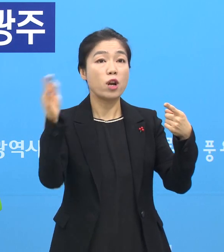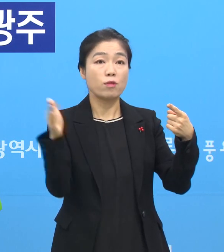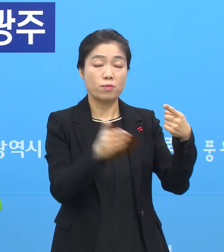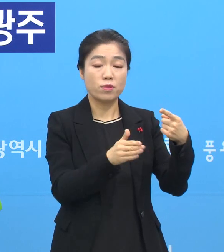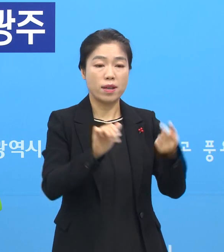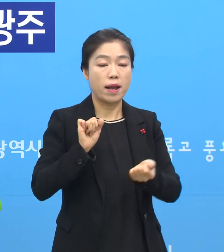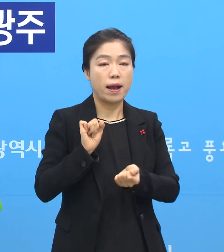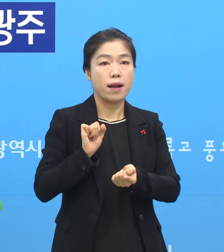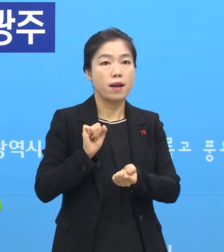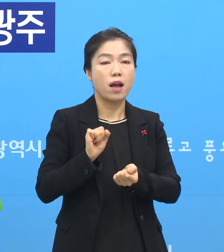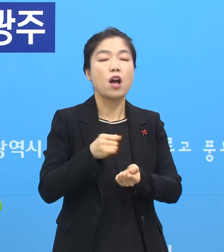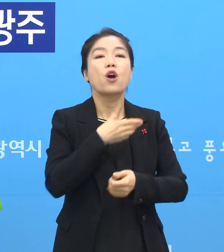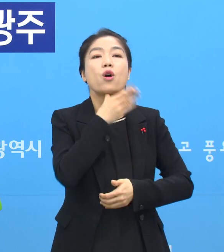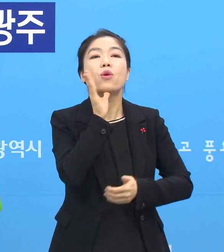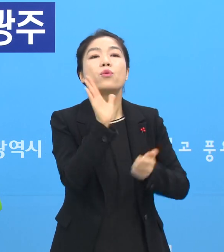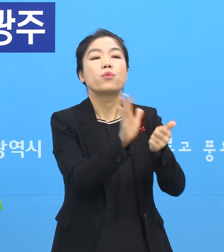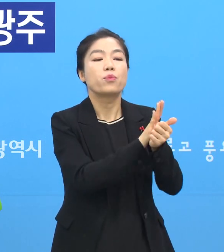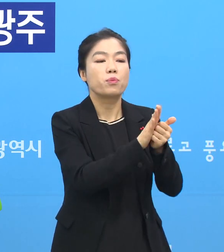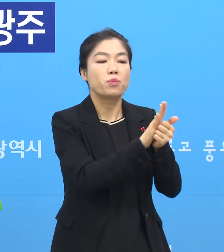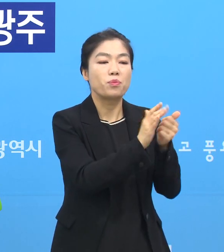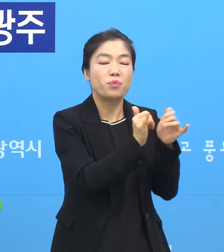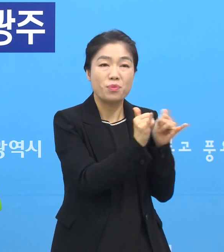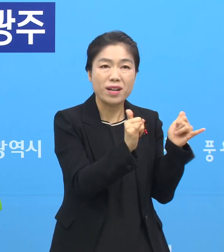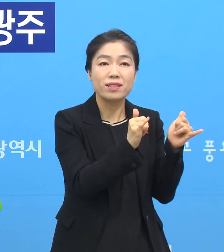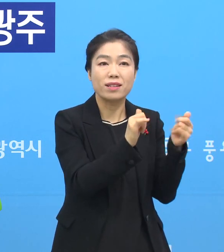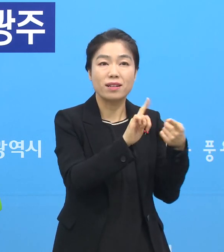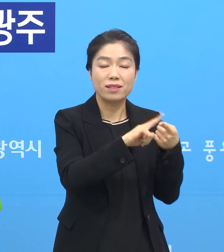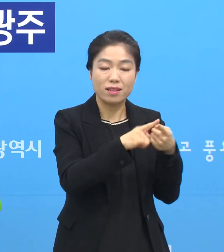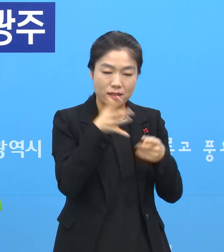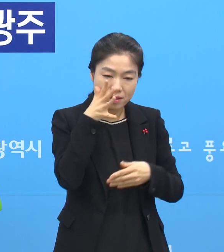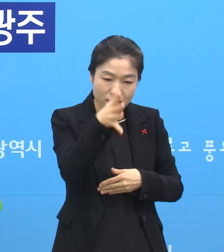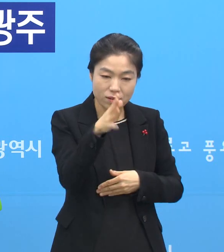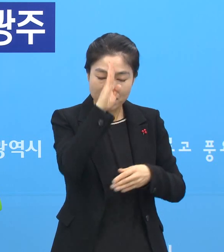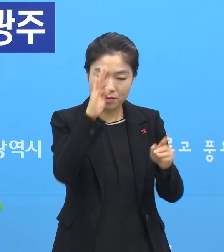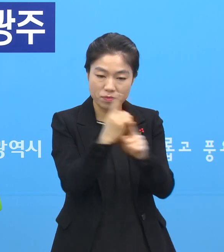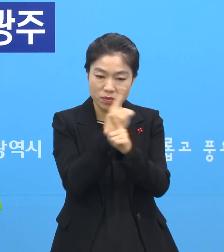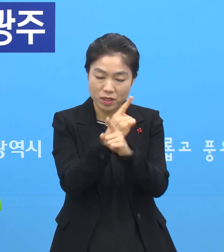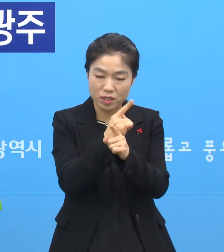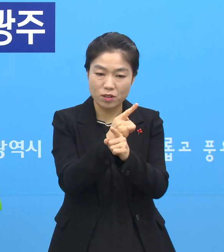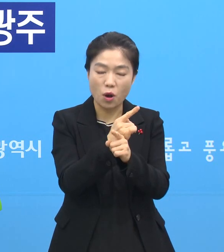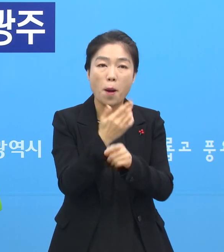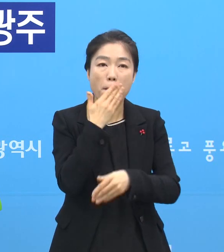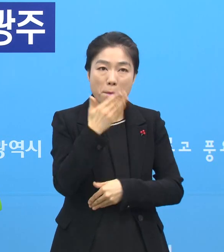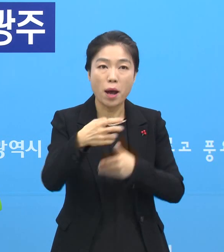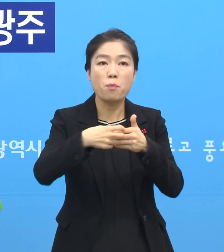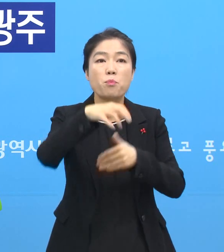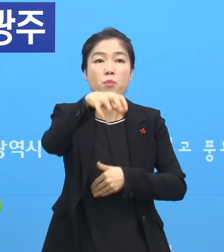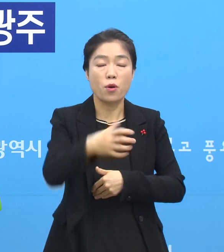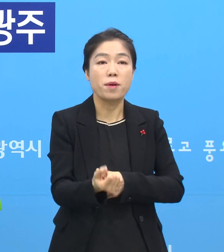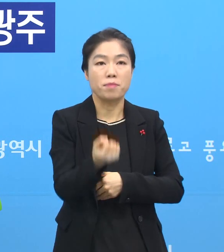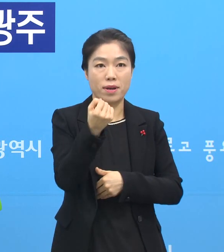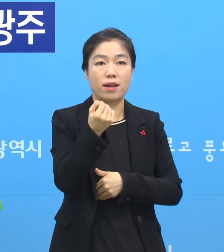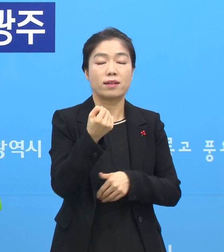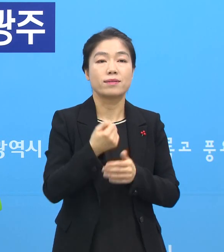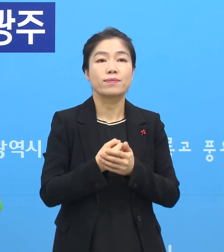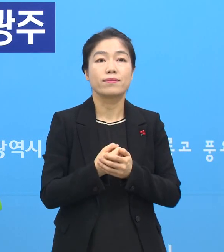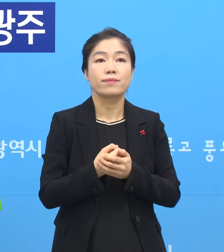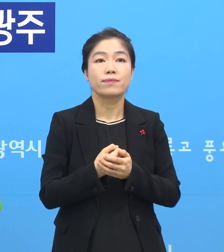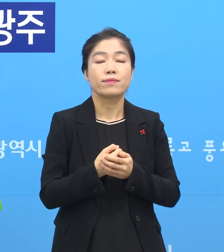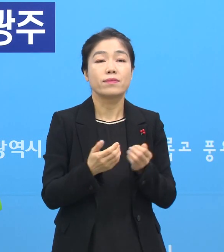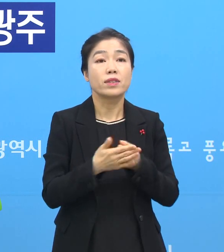감염병 요양환자들에 대한 전담 치료할 수 있는 요양병원을 가질 수 있게 됐습니다.